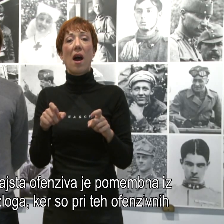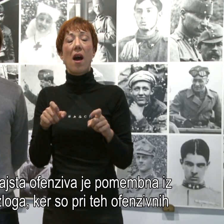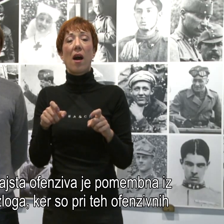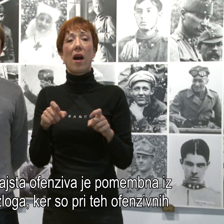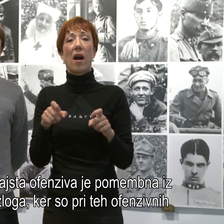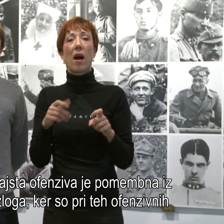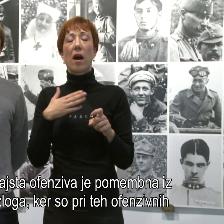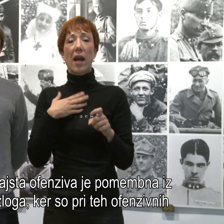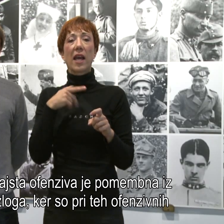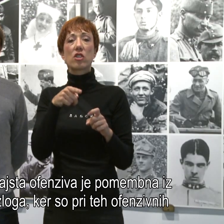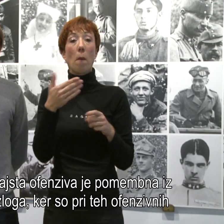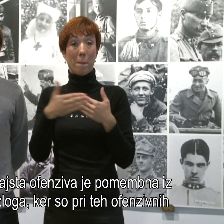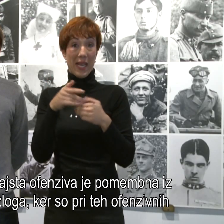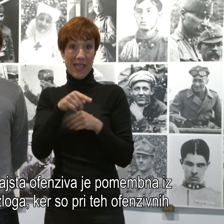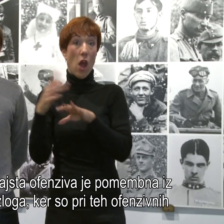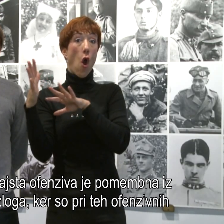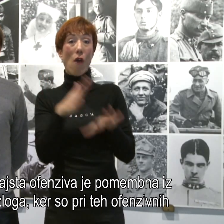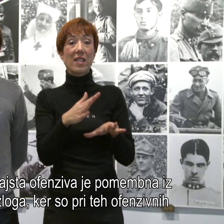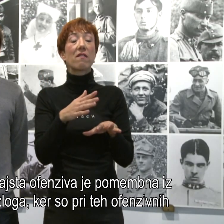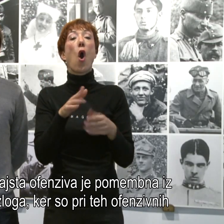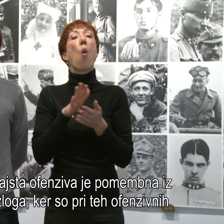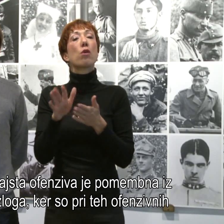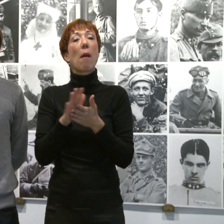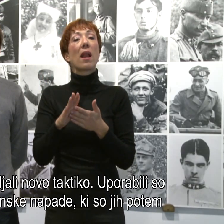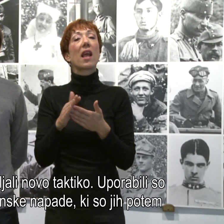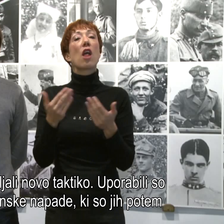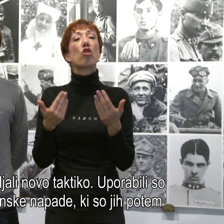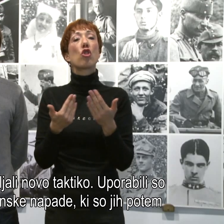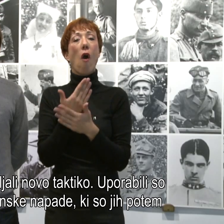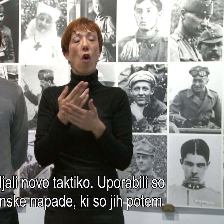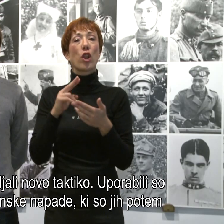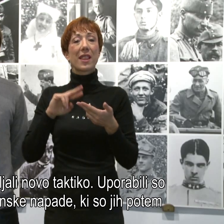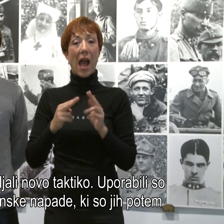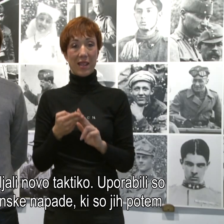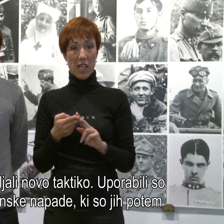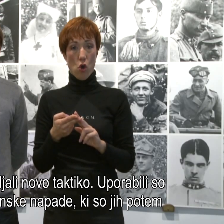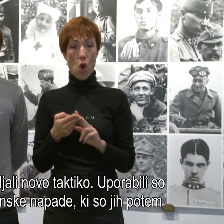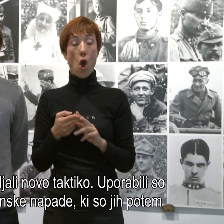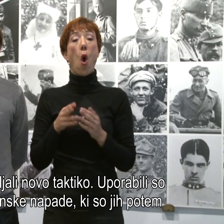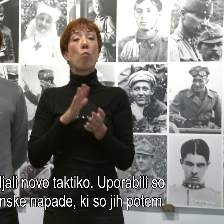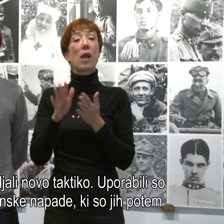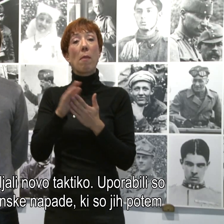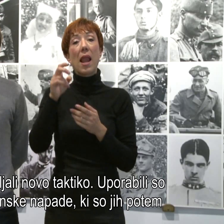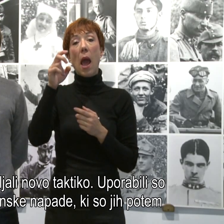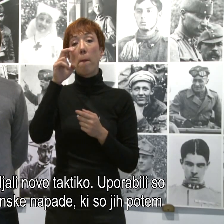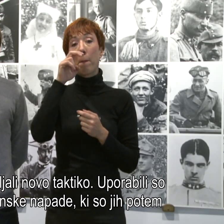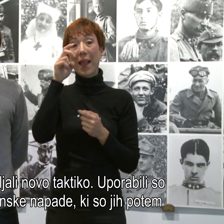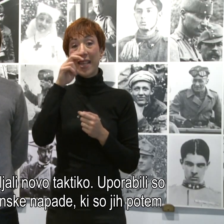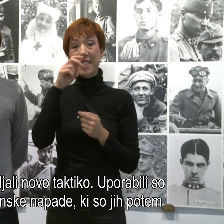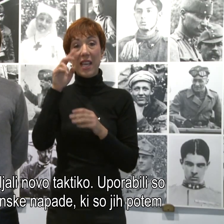pri tej ofenzivi uporabljali novo taktiko, uporabljali so plinski napad, uporabljali